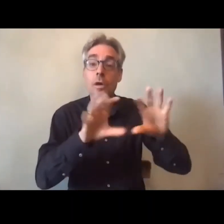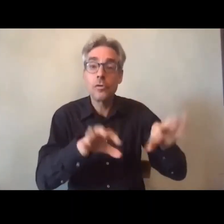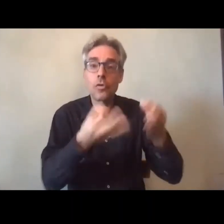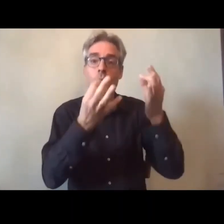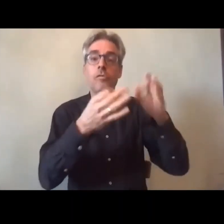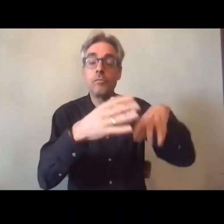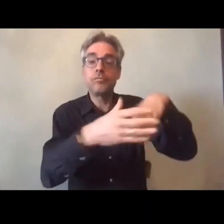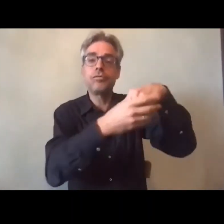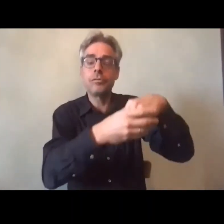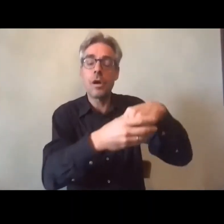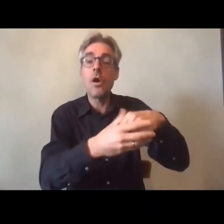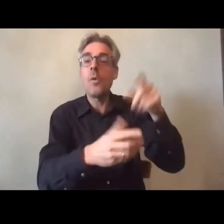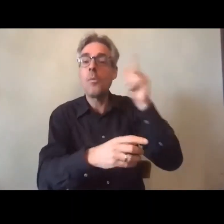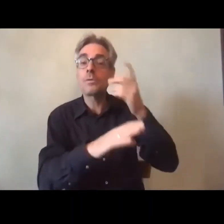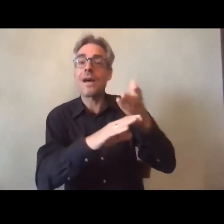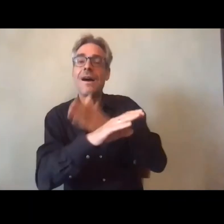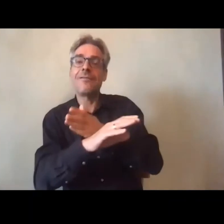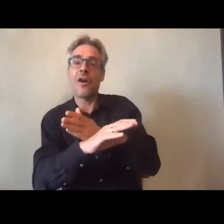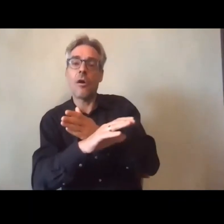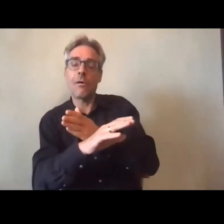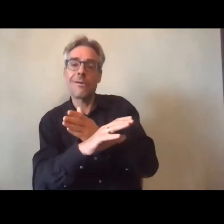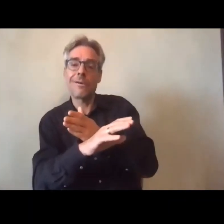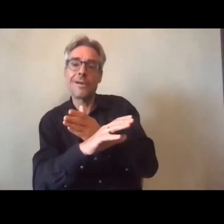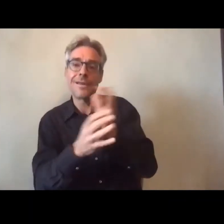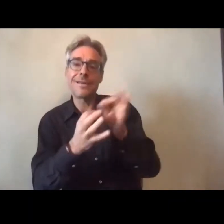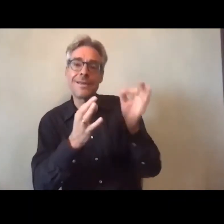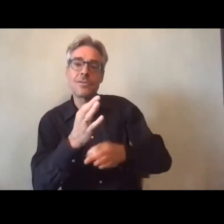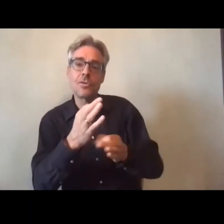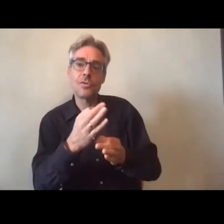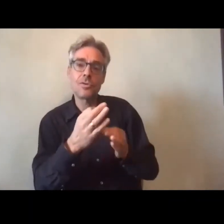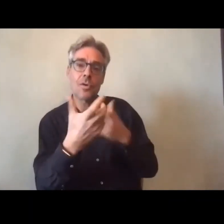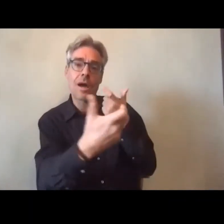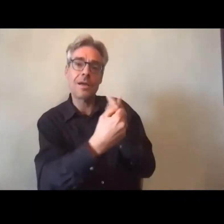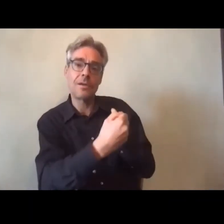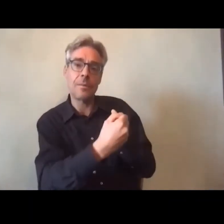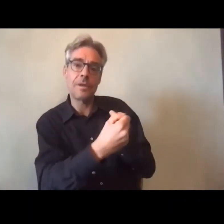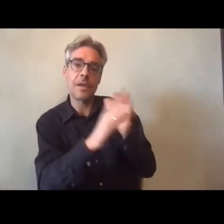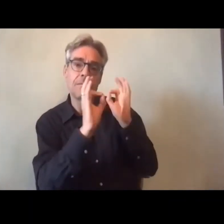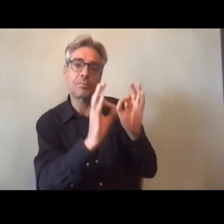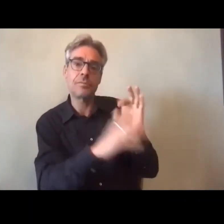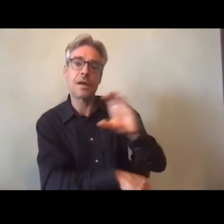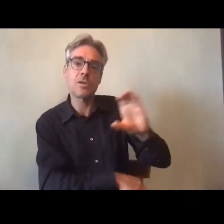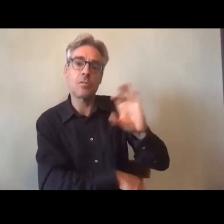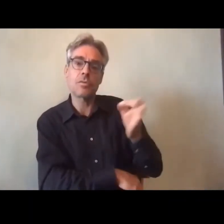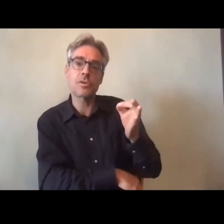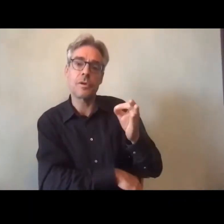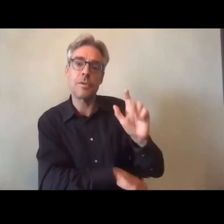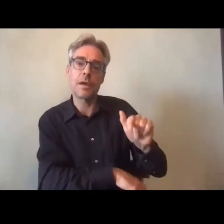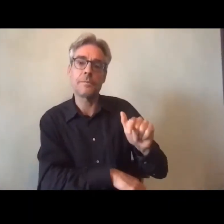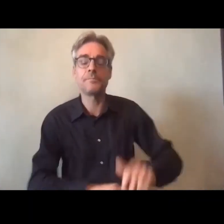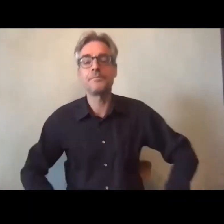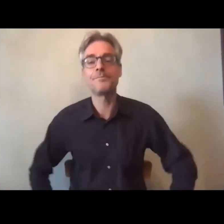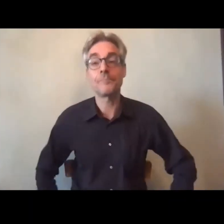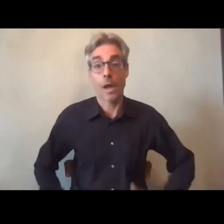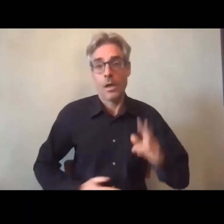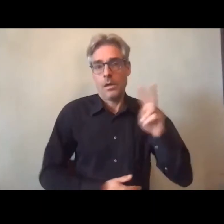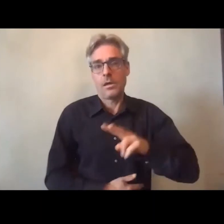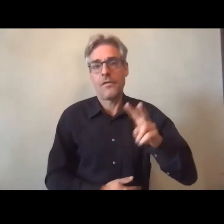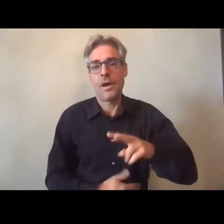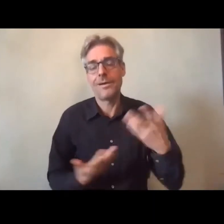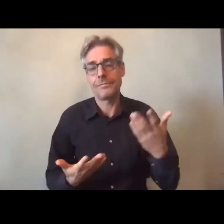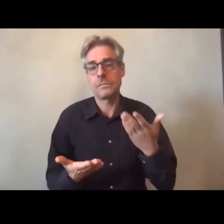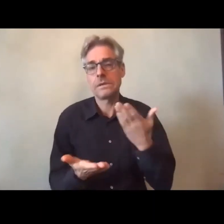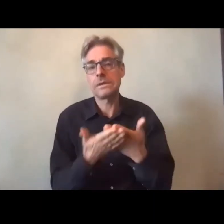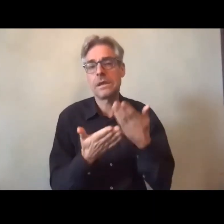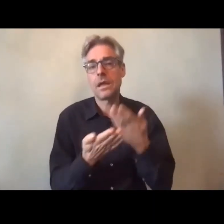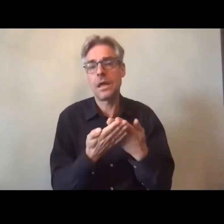structurer des réponses qui répondent aux besoins spécifiques qui sont rencontrés par ces personnes et c'est vrai que c'est là